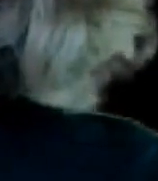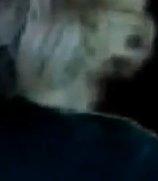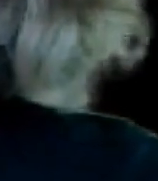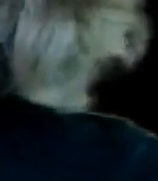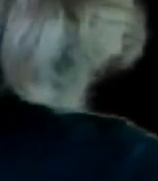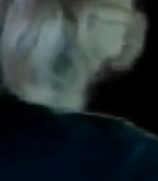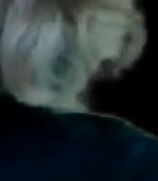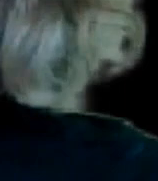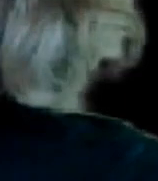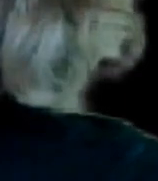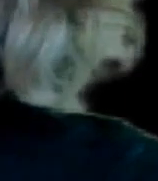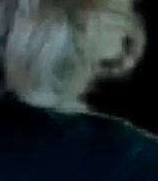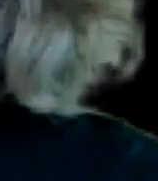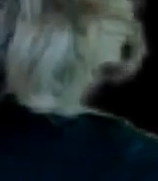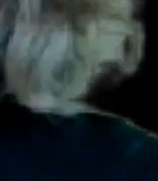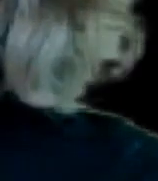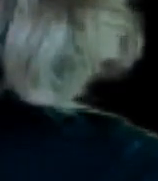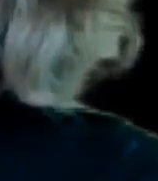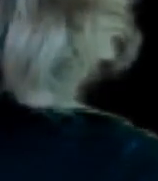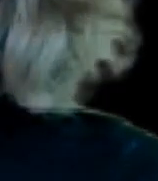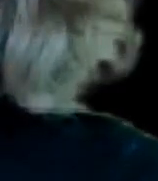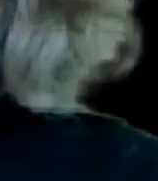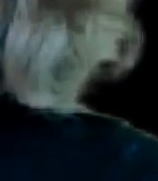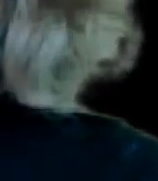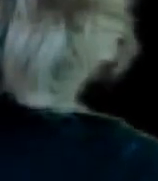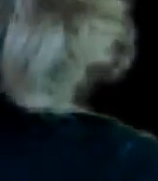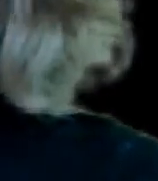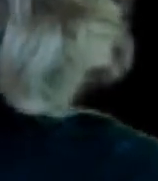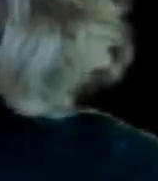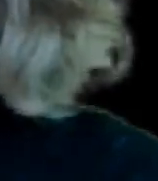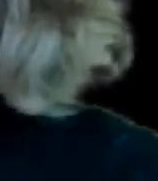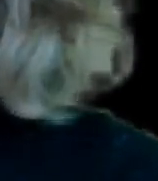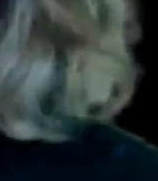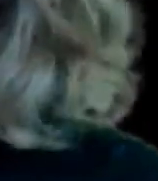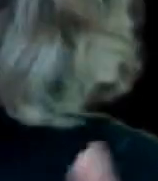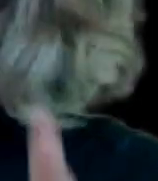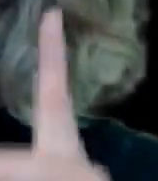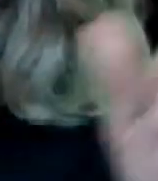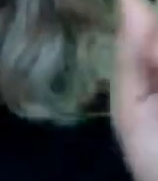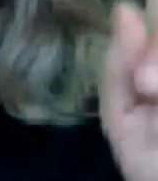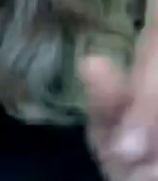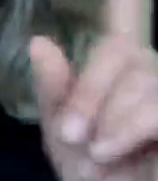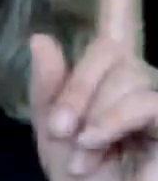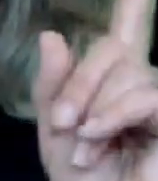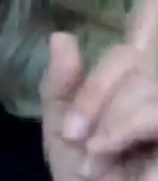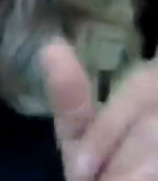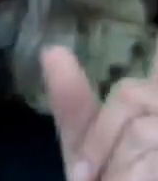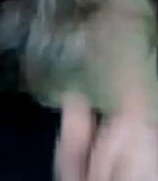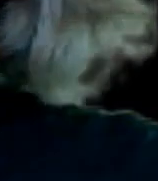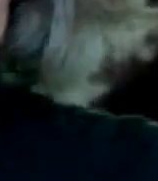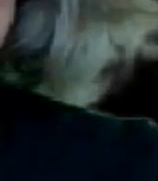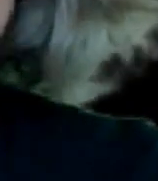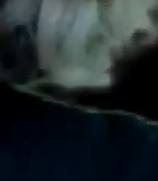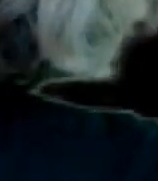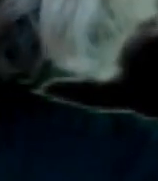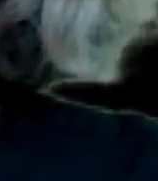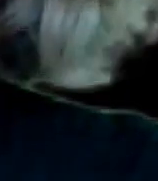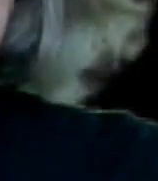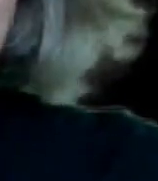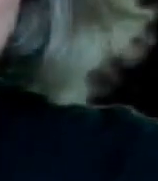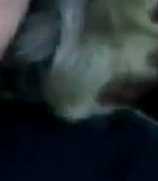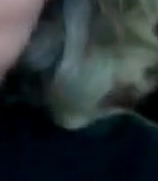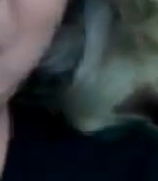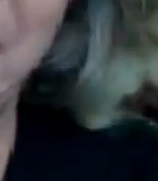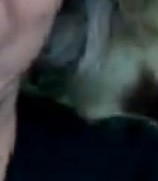mentir Y yo no puedo decir Soy periodista Cuando no lo soy Pero sabes que A mentiría Y ahí se hubieran tenido razón